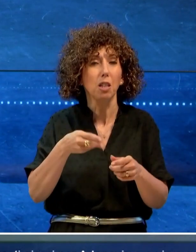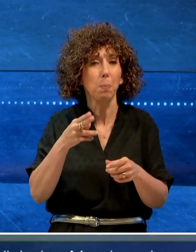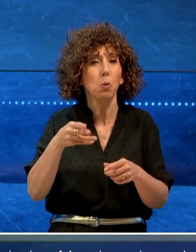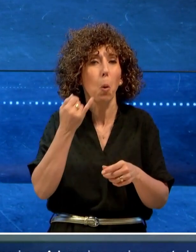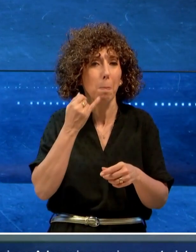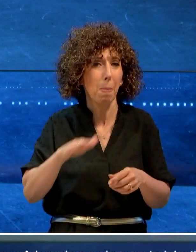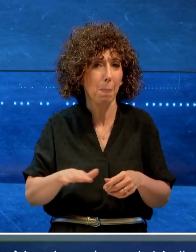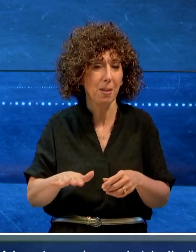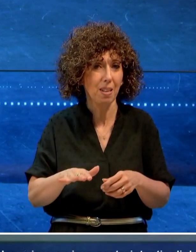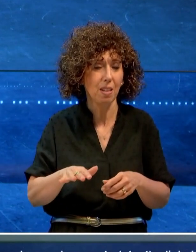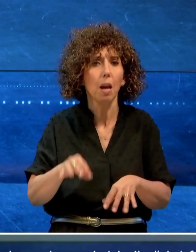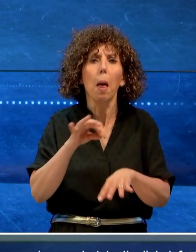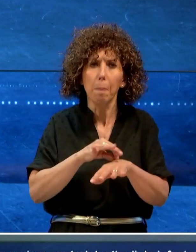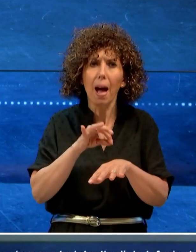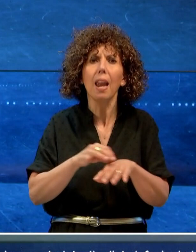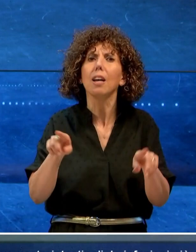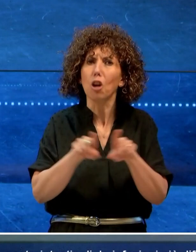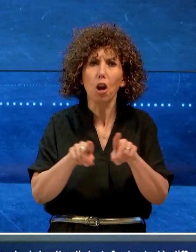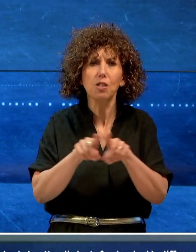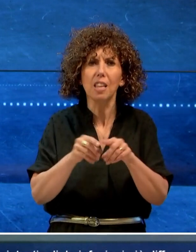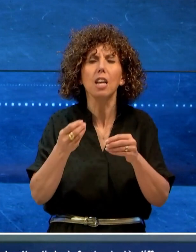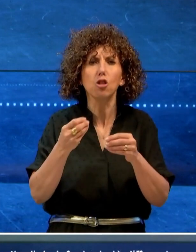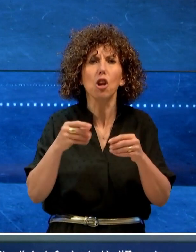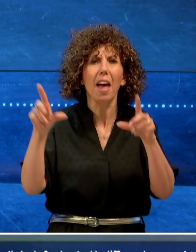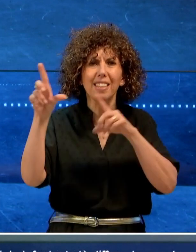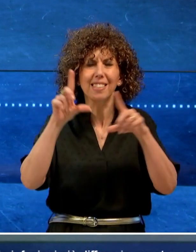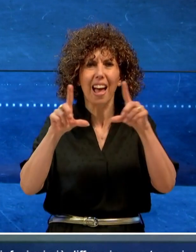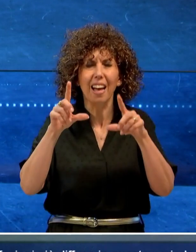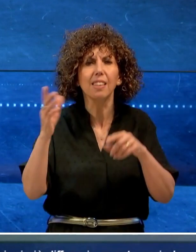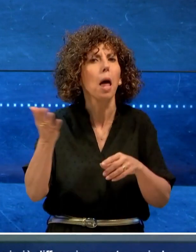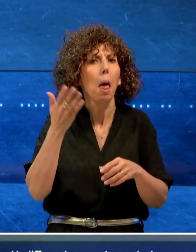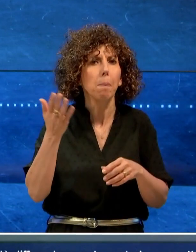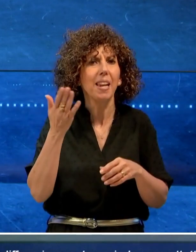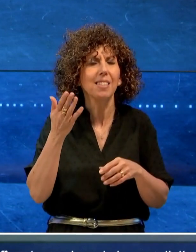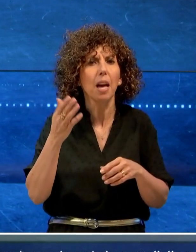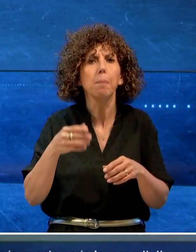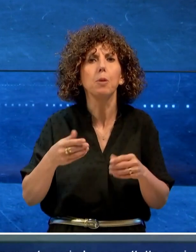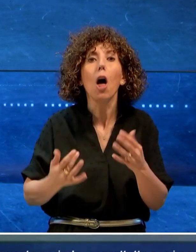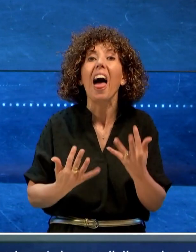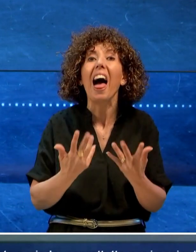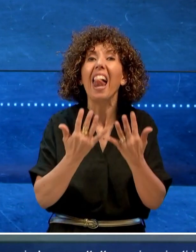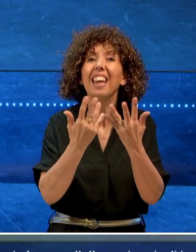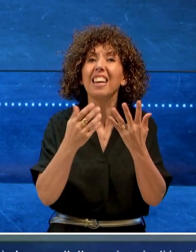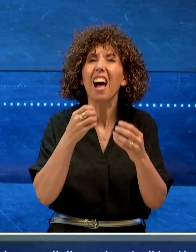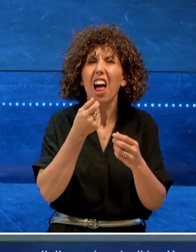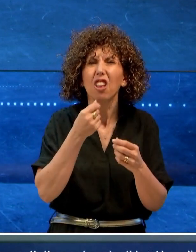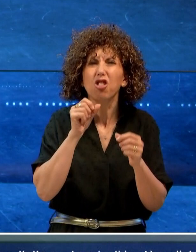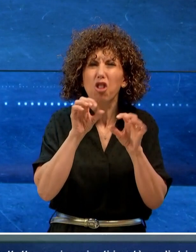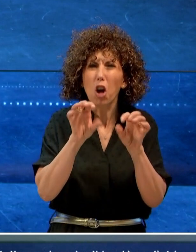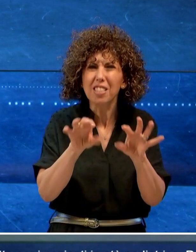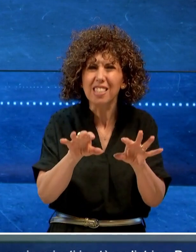Dunque ci si ammala anche sotto l'ombrellone. Esempio tipico sono gli effetti dell'alga tossica che in elevate